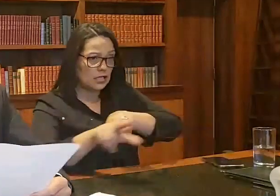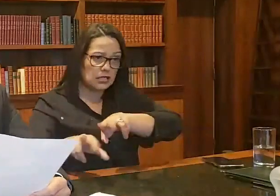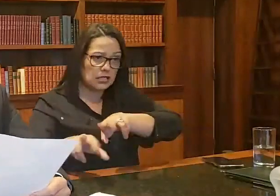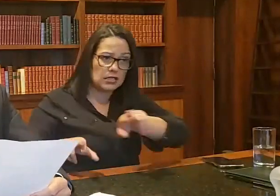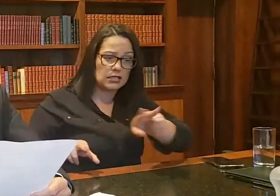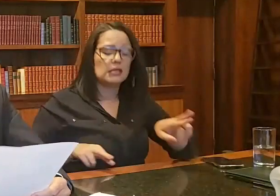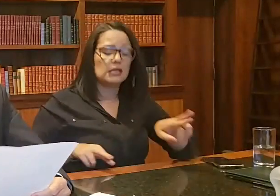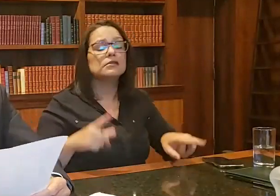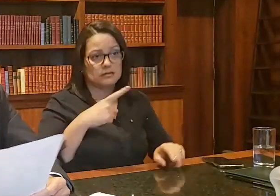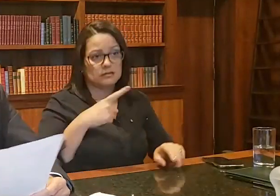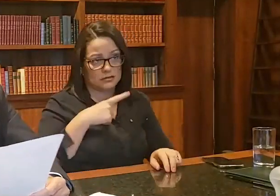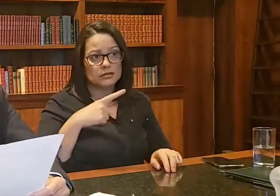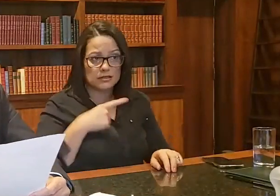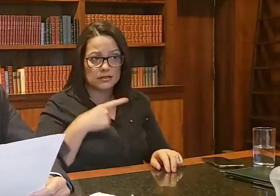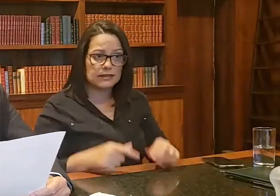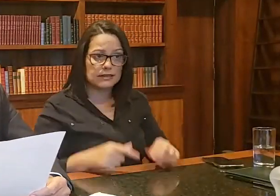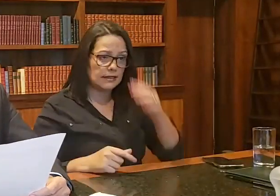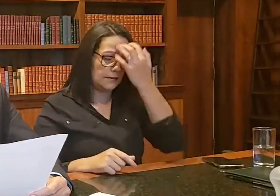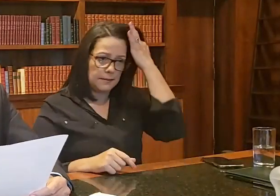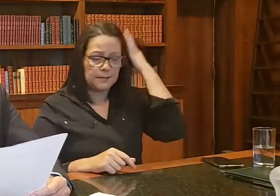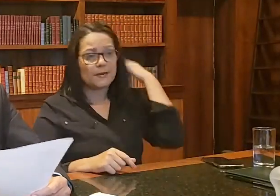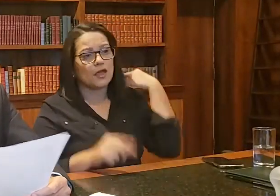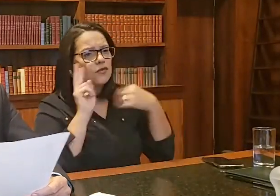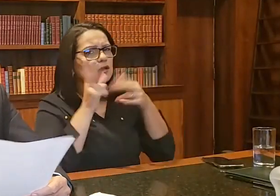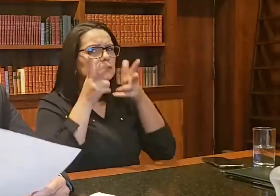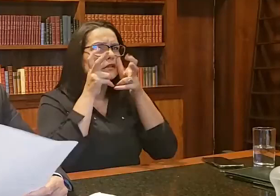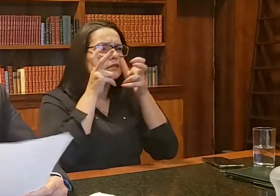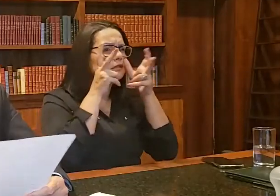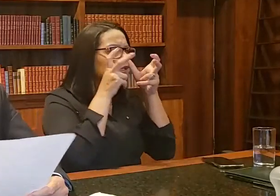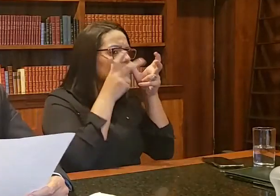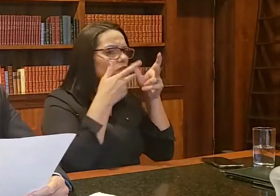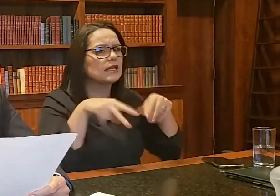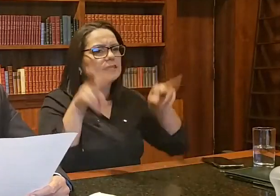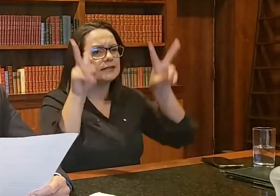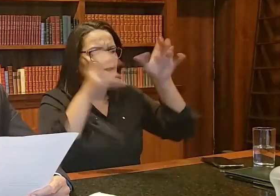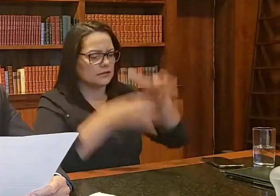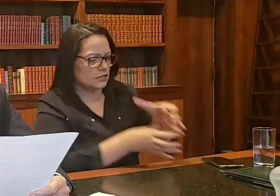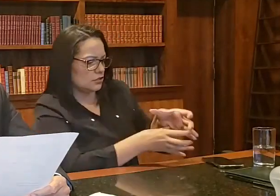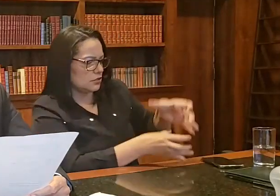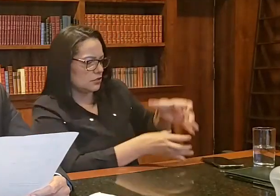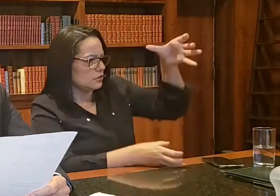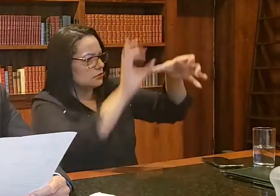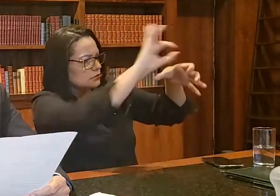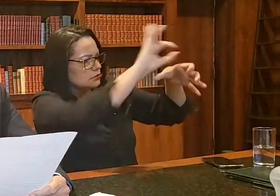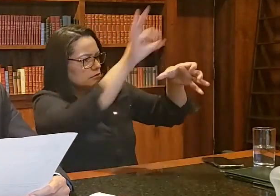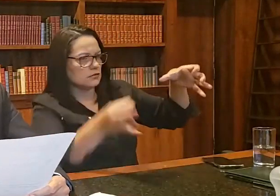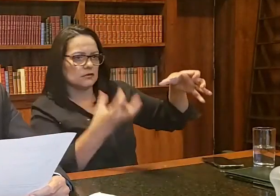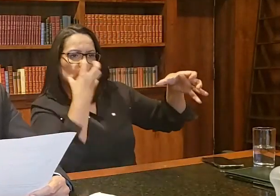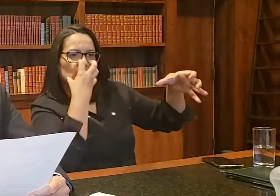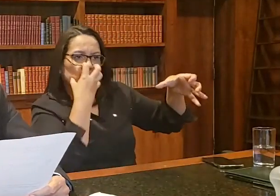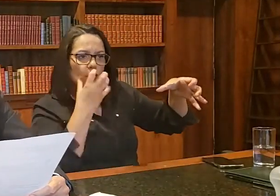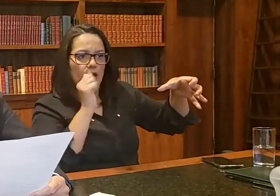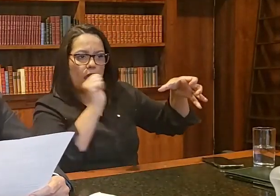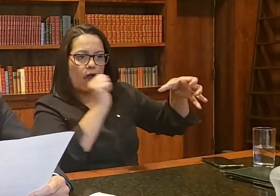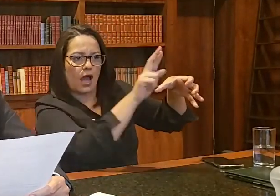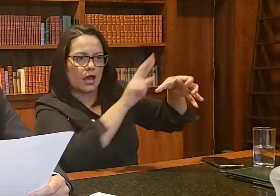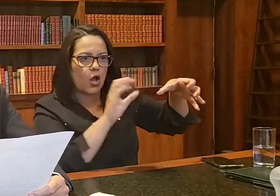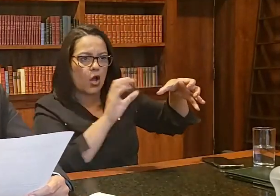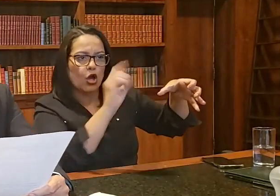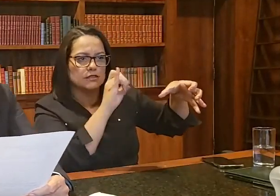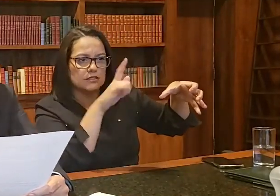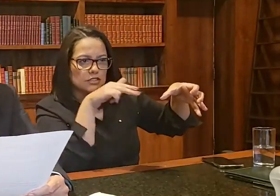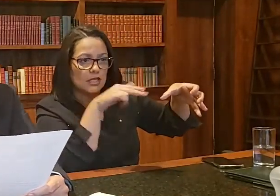coordenadas agora, a questão de ter ouvido muito na imprensa falar sobre cilindros de oxigênio. Então, até amanhã, começou uma operação dia 22,